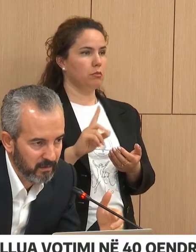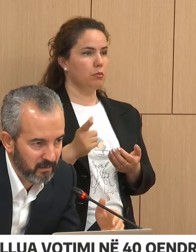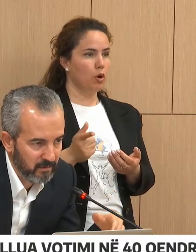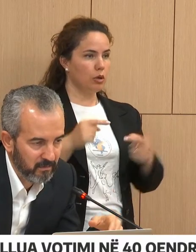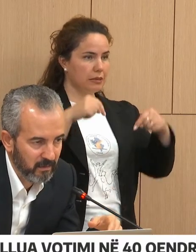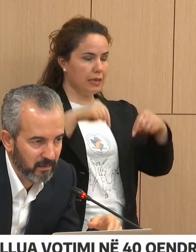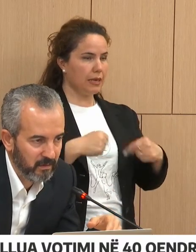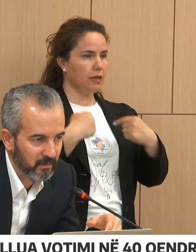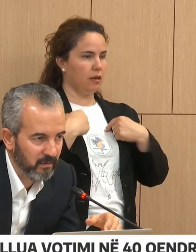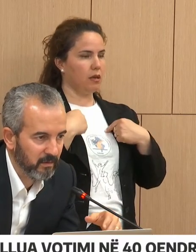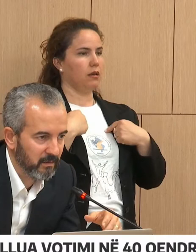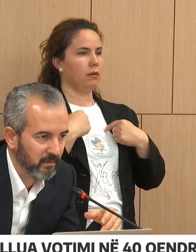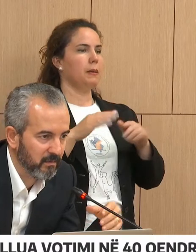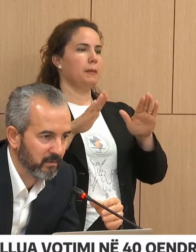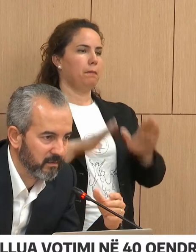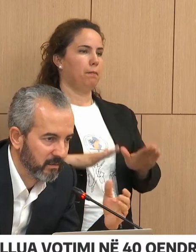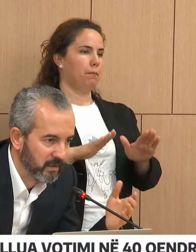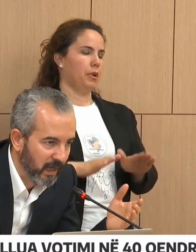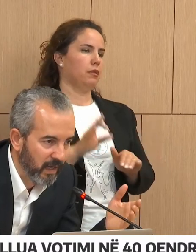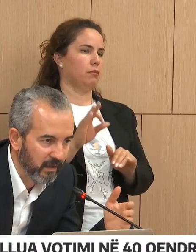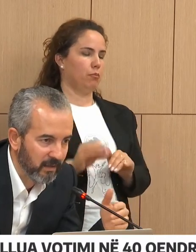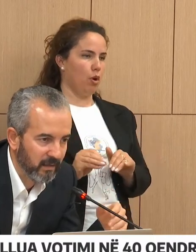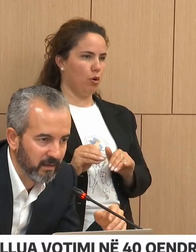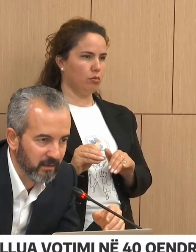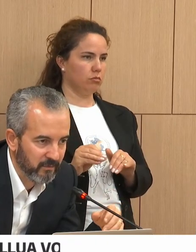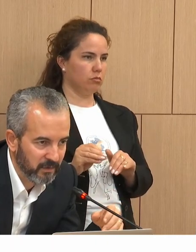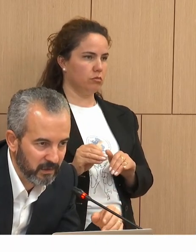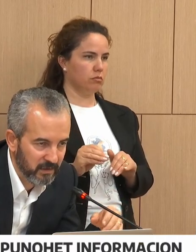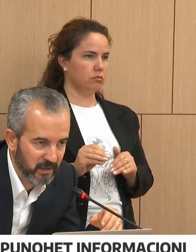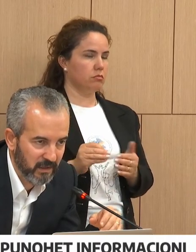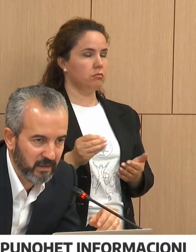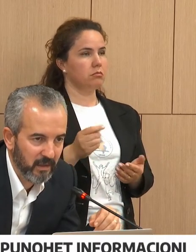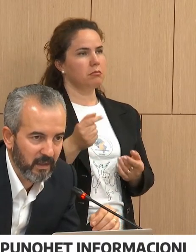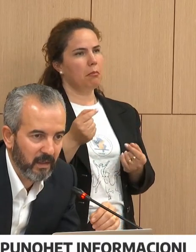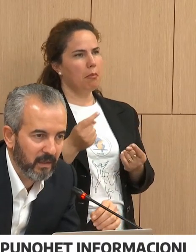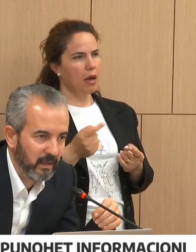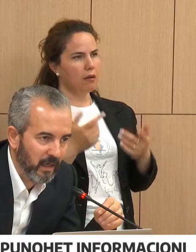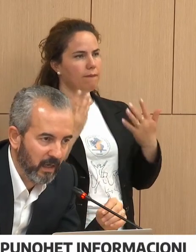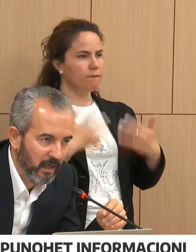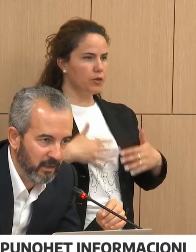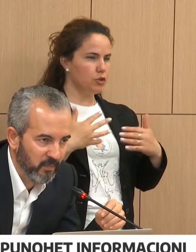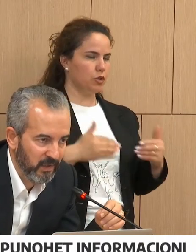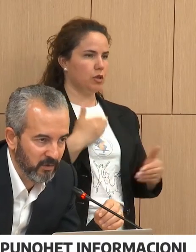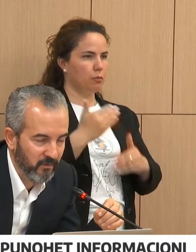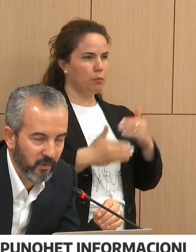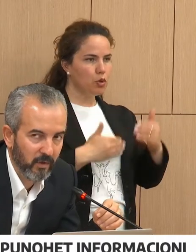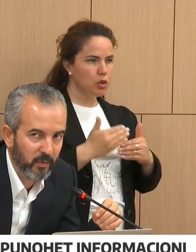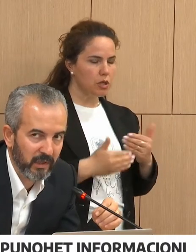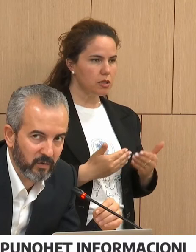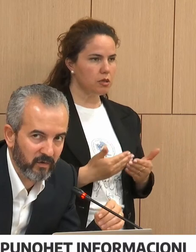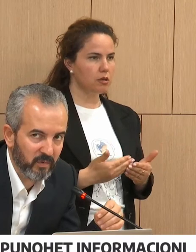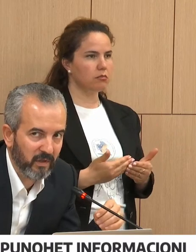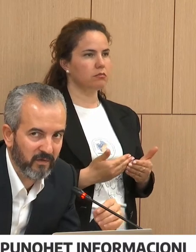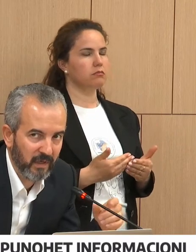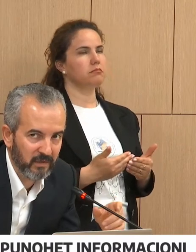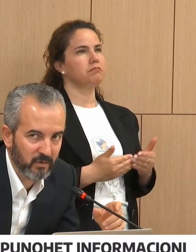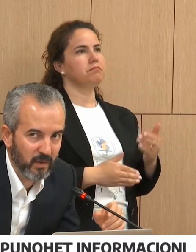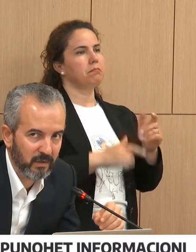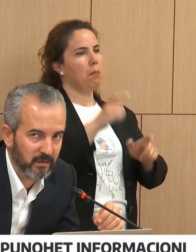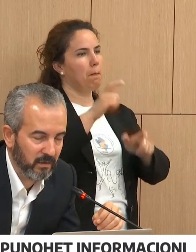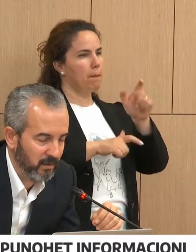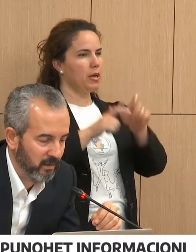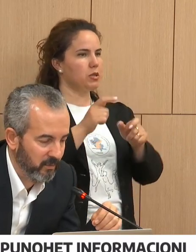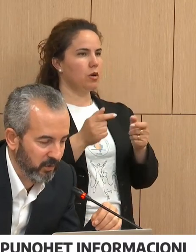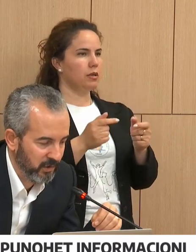ka vështirësi nga një piesë jo e vogale operatore për të